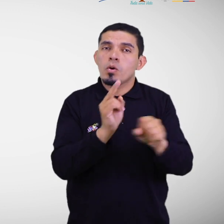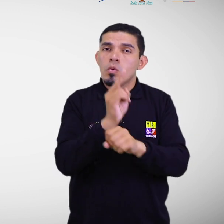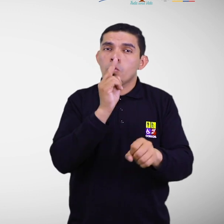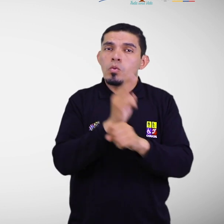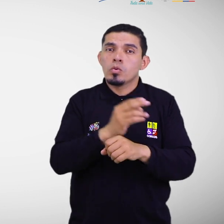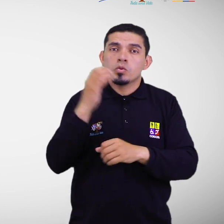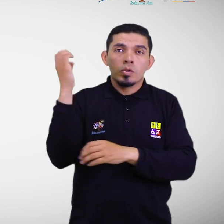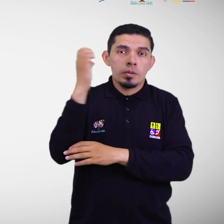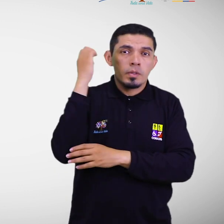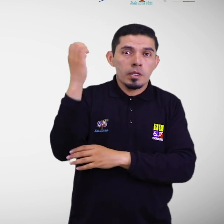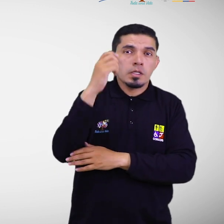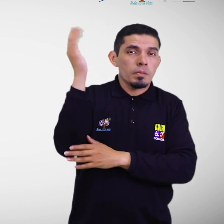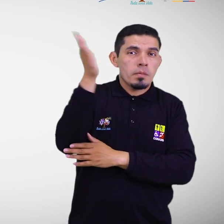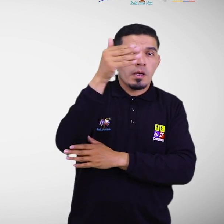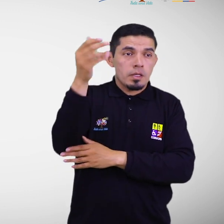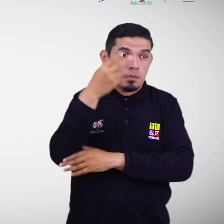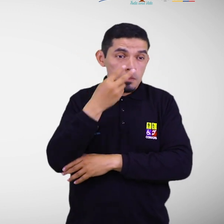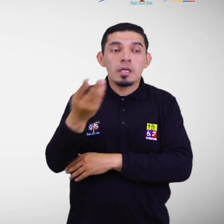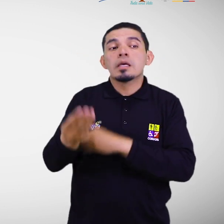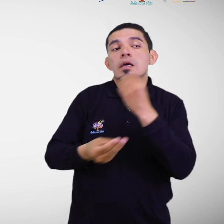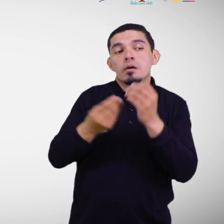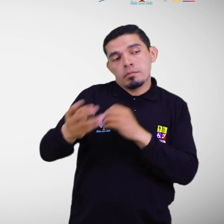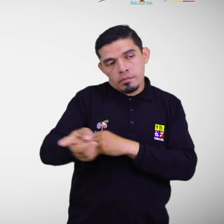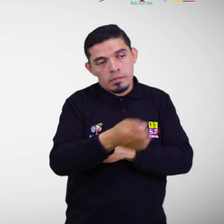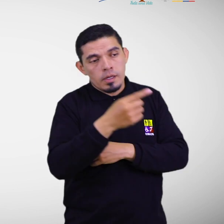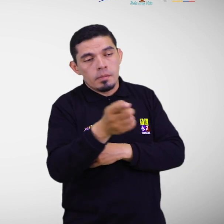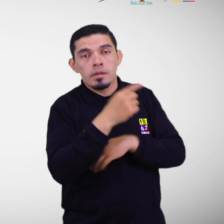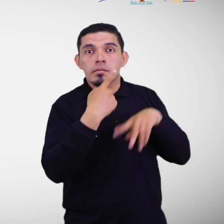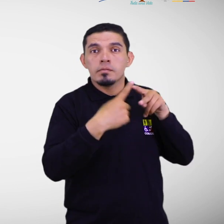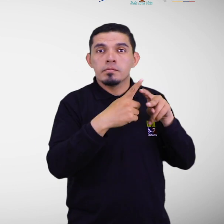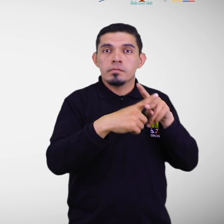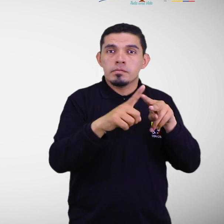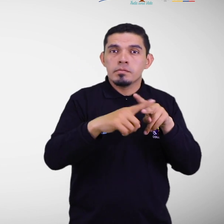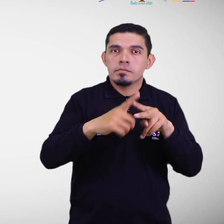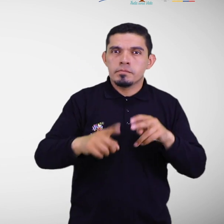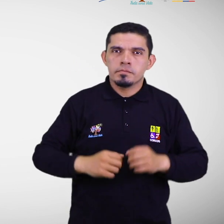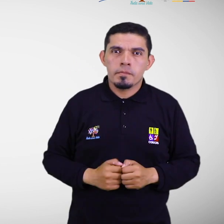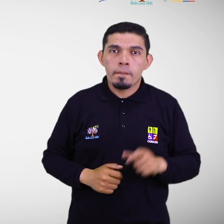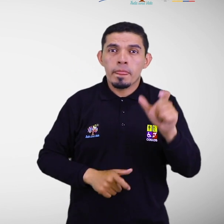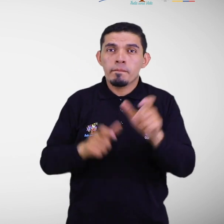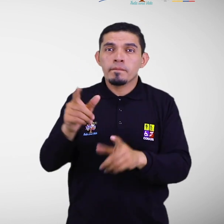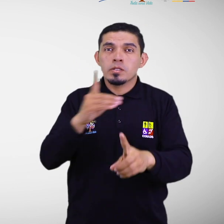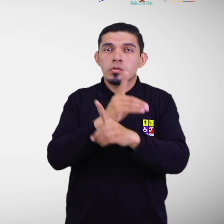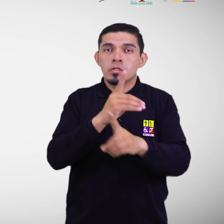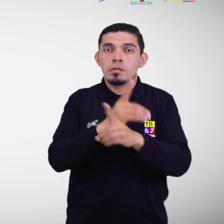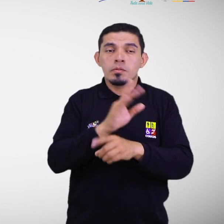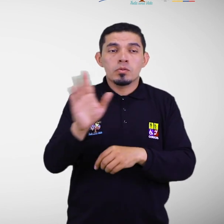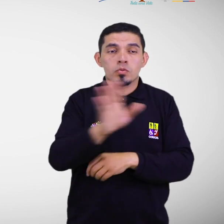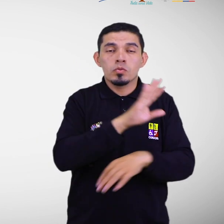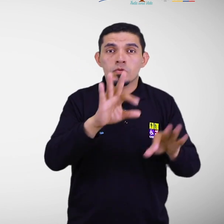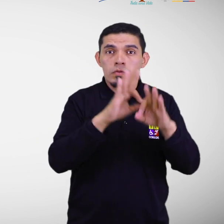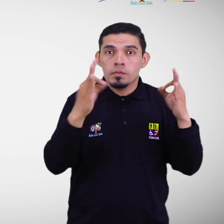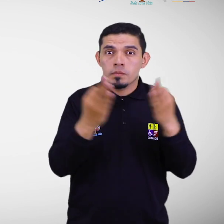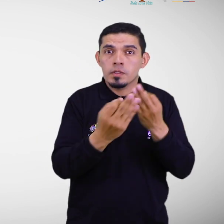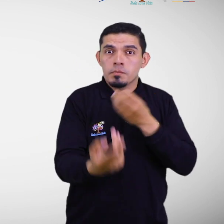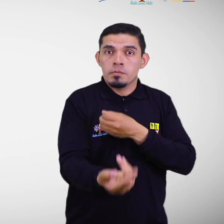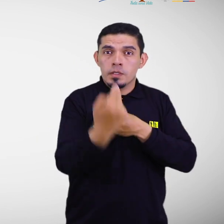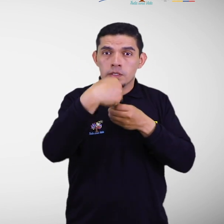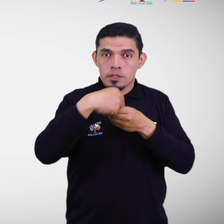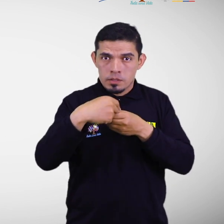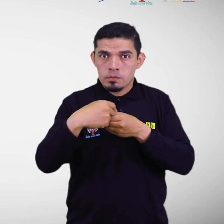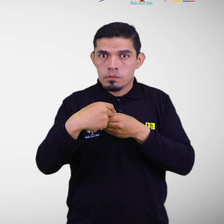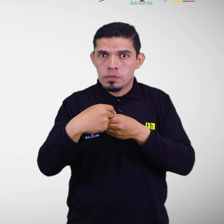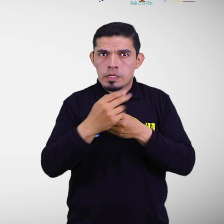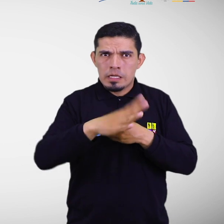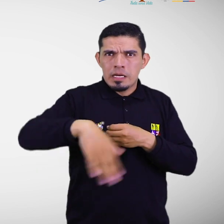las alertas tempranas. Es imprescindible integrar a las personas con discapacidad y sus familias que habitan en las zonas